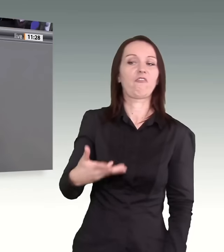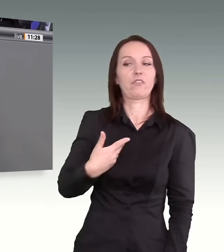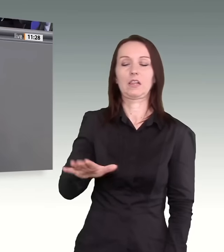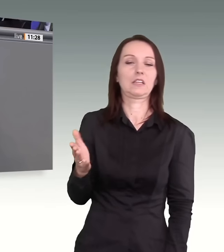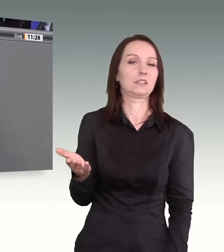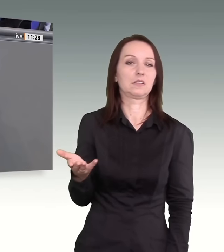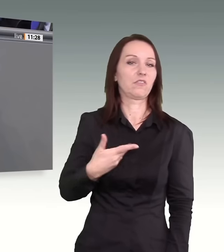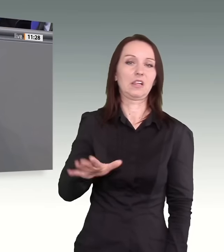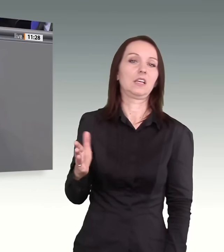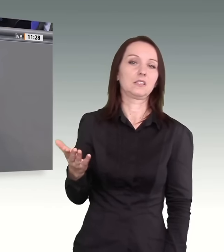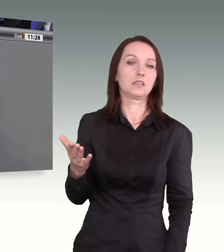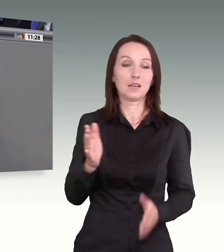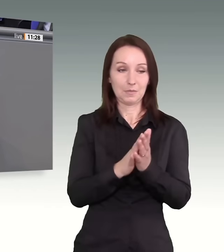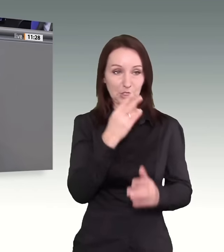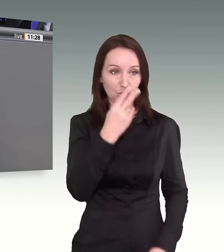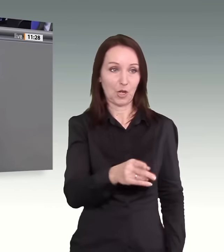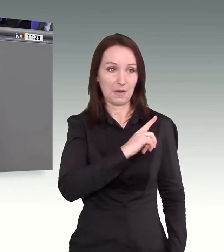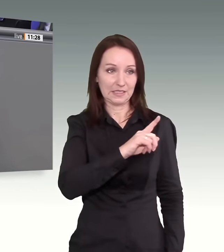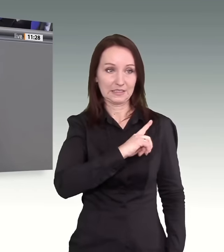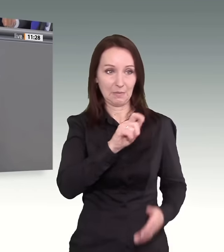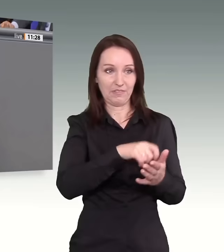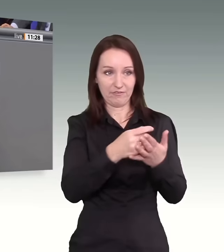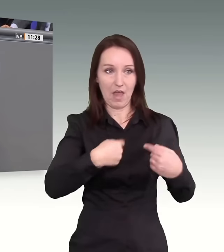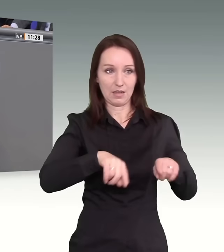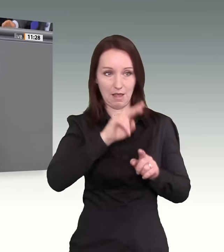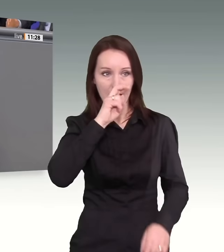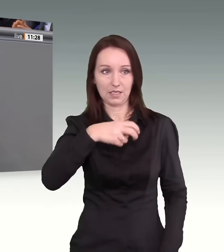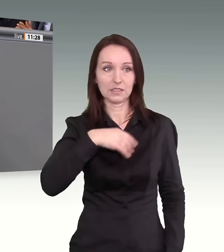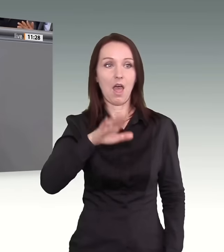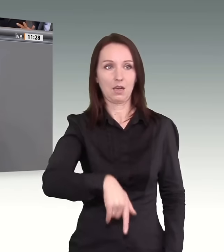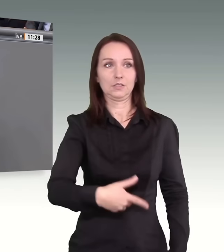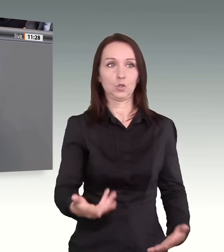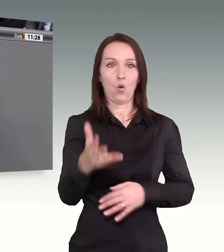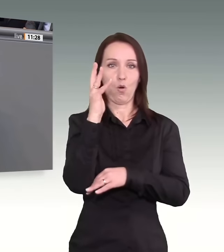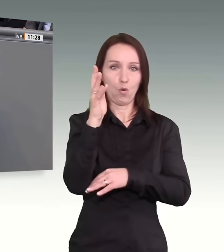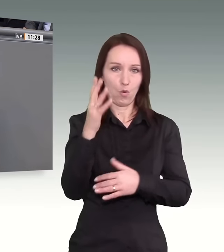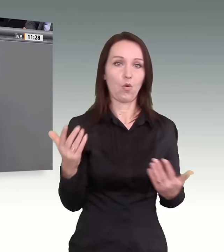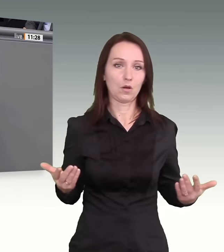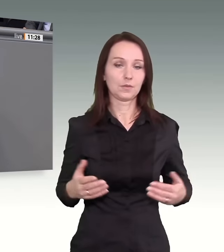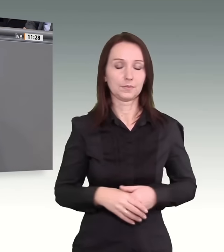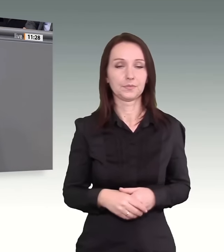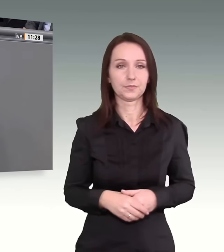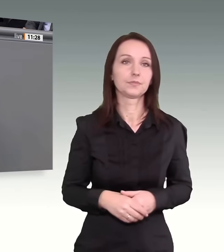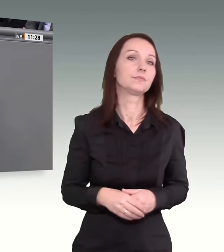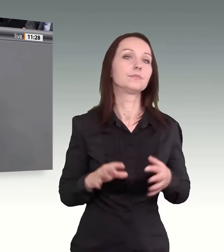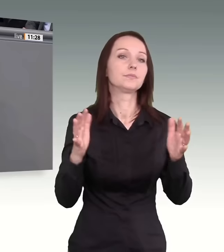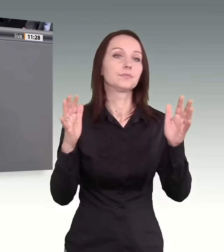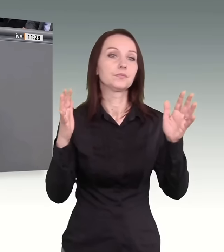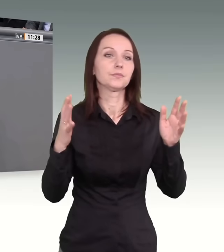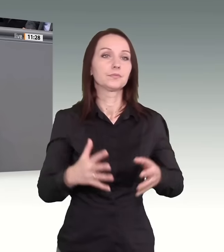gewollt. Also gucken Sie mal auf Ihren eigenen Wahlkreis, bevor Sie so etwas hier verzapfen. Und dann noch etwas.